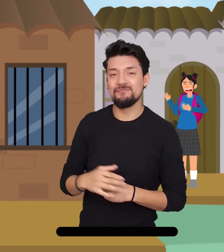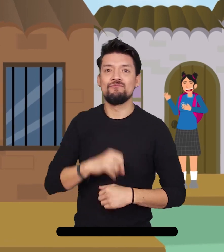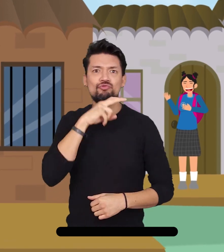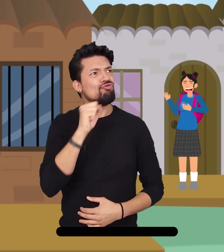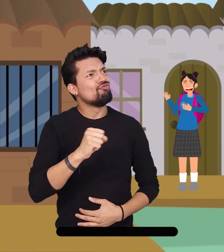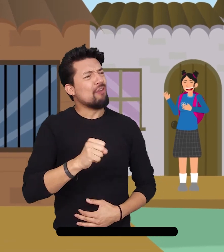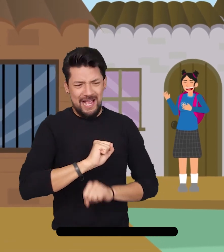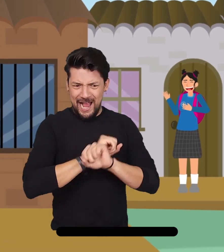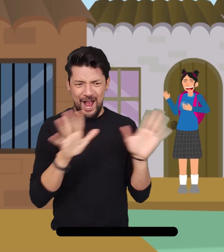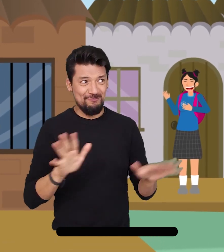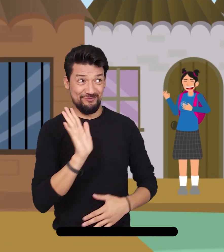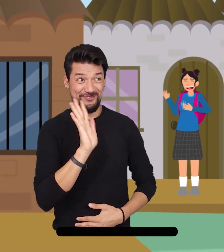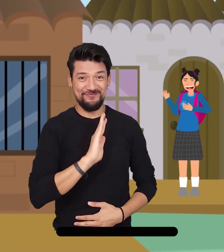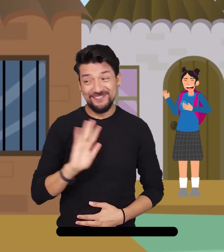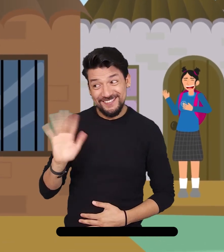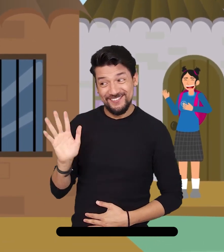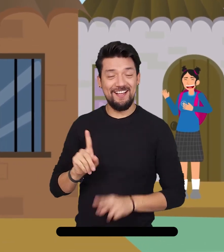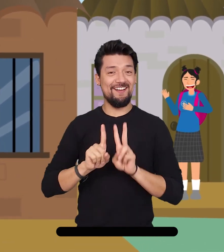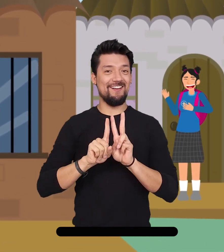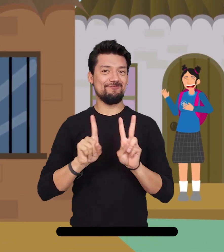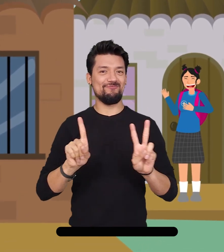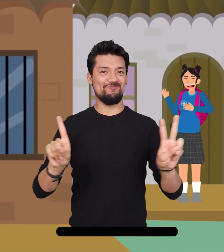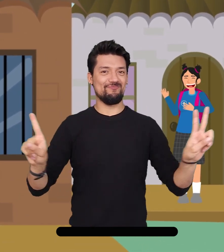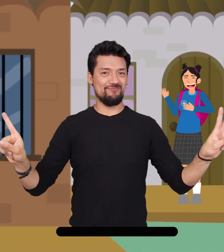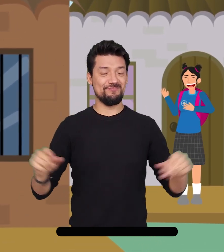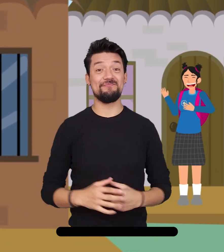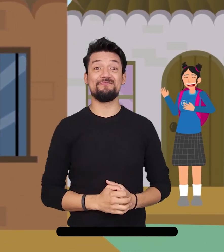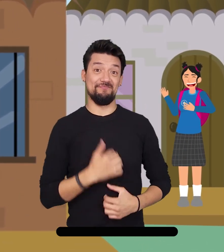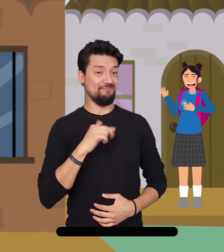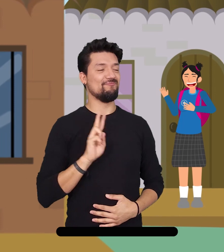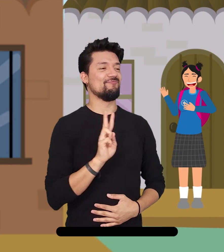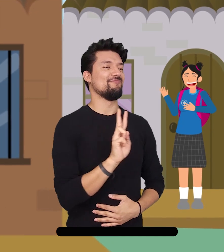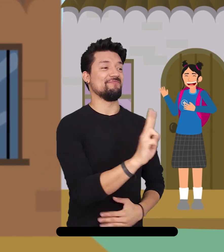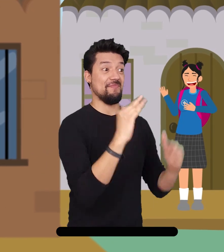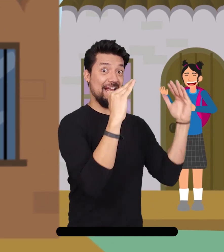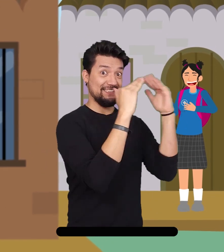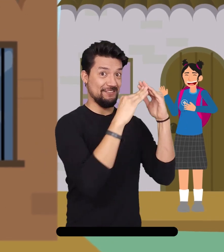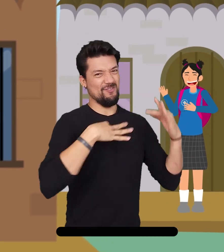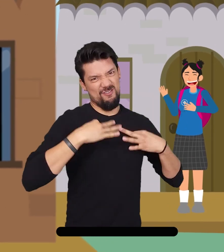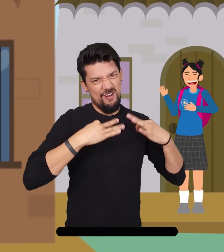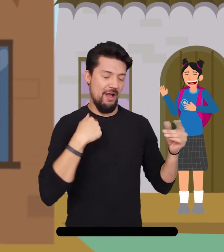Marcela aceptó, así que Hugo y Josué fueron a la casa a cambiarse mientras conversaban.